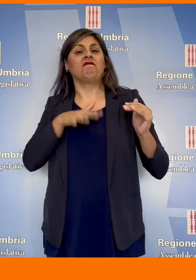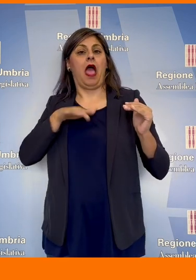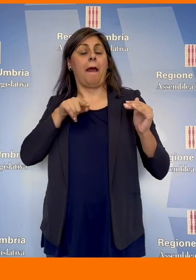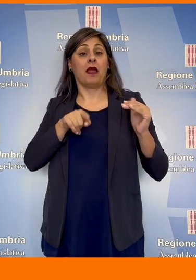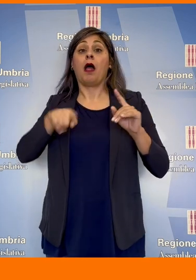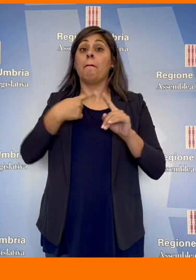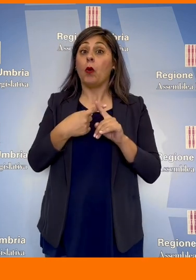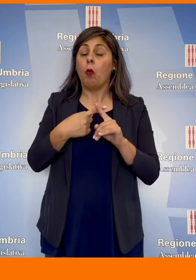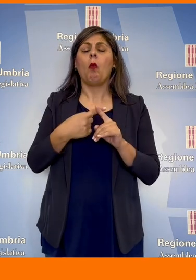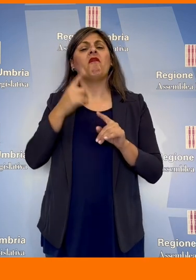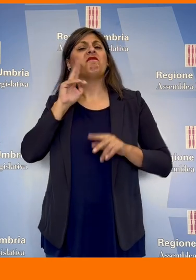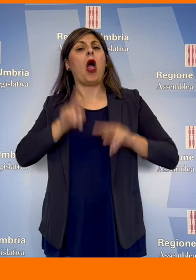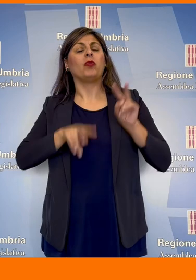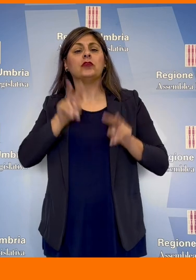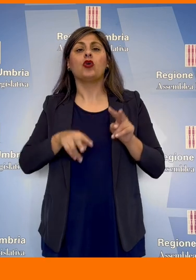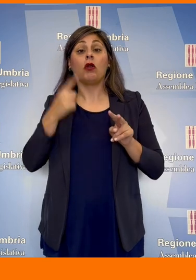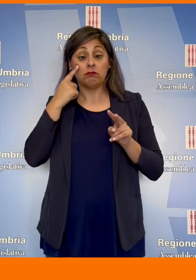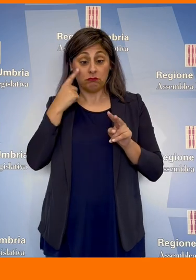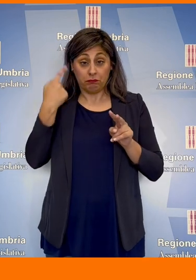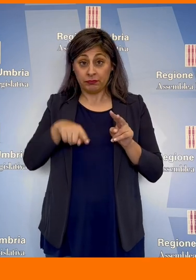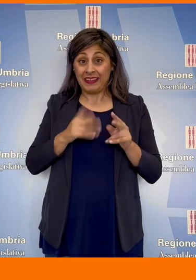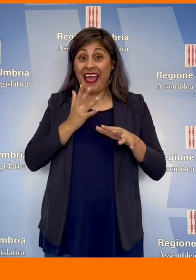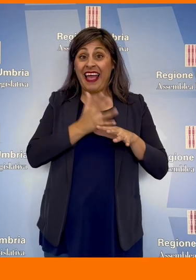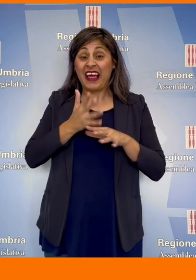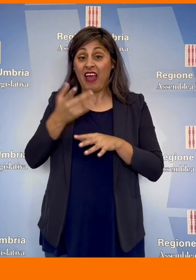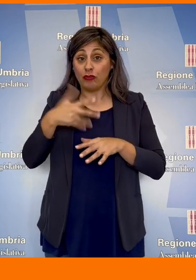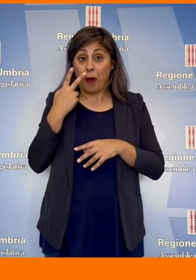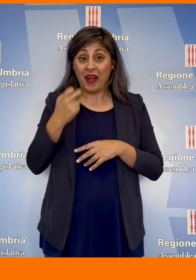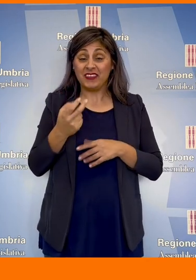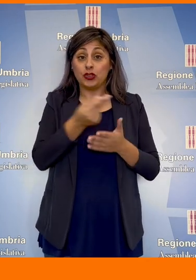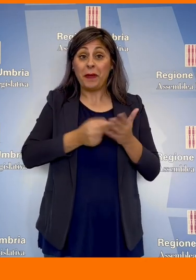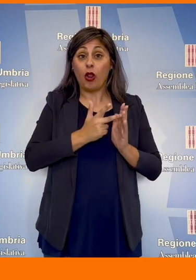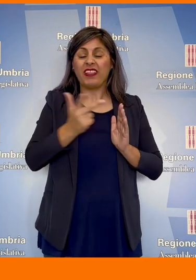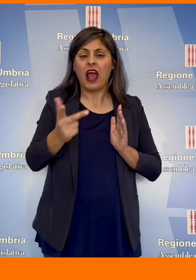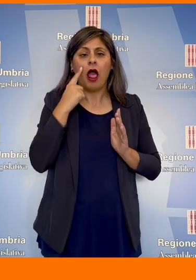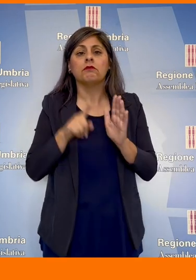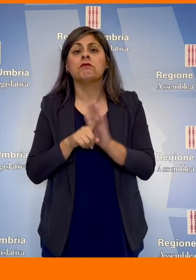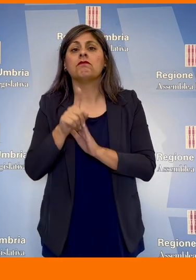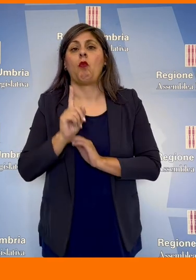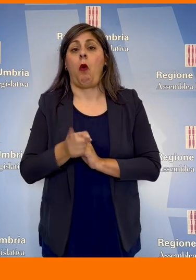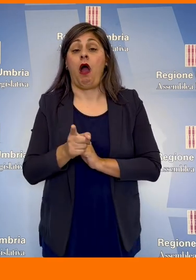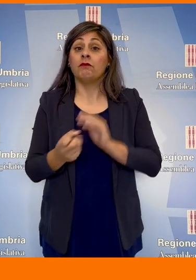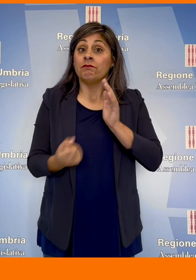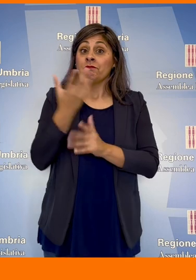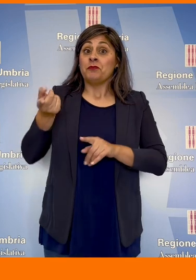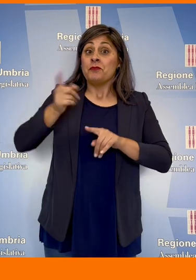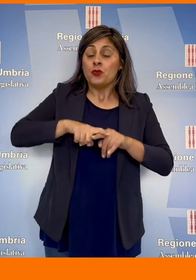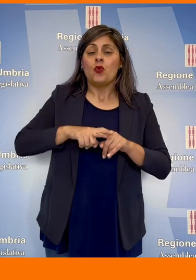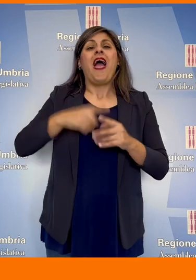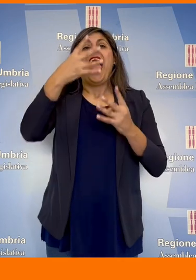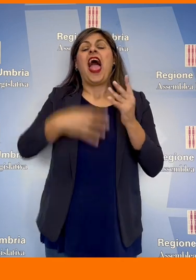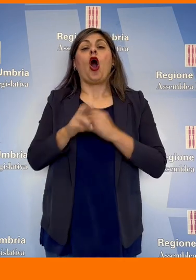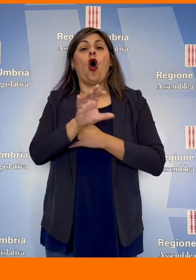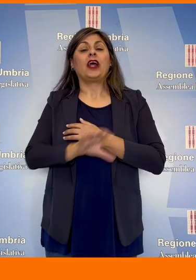della famiglia, nonché di valutazione degli effetti prodotti dagli interventi previsti nel piano triennale. Istituito inoltre l